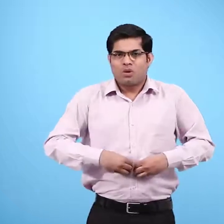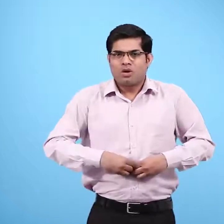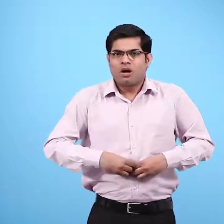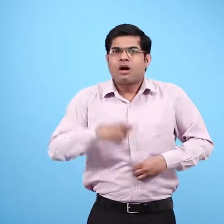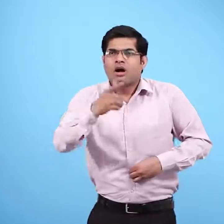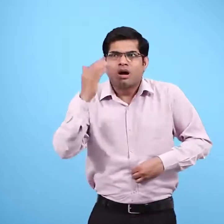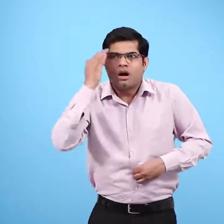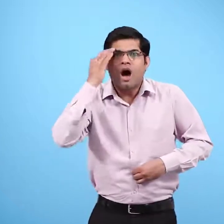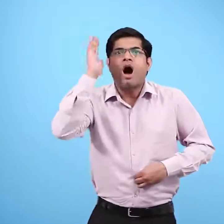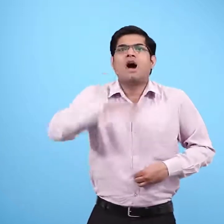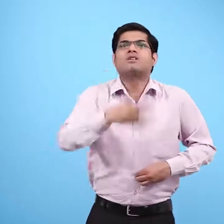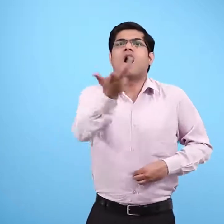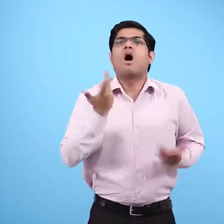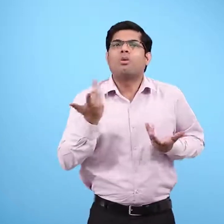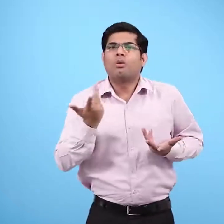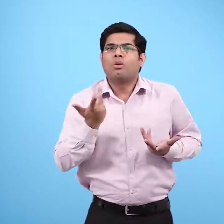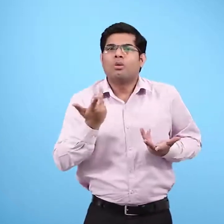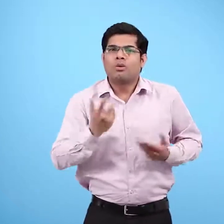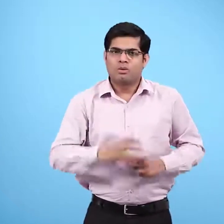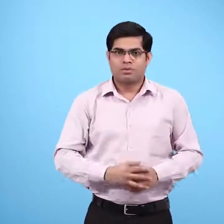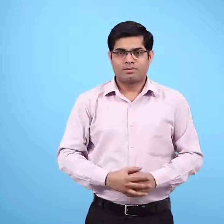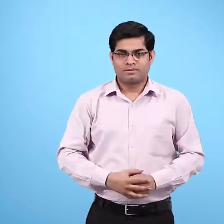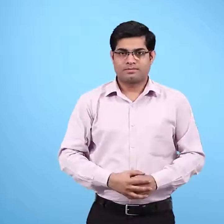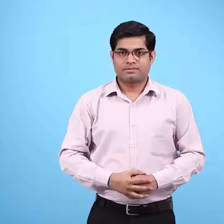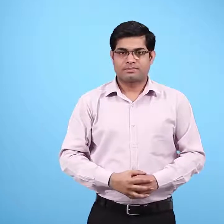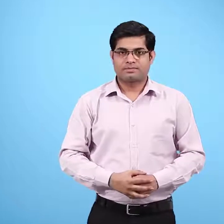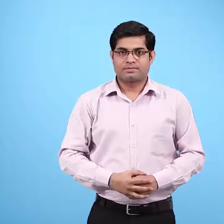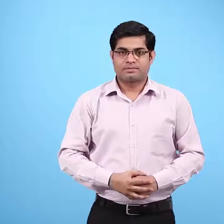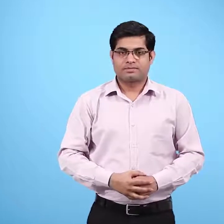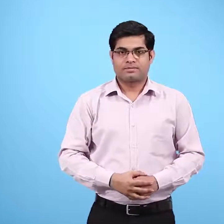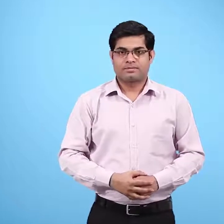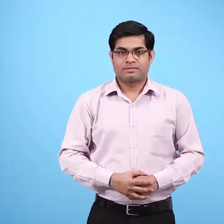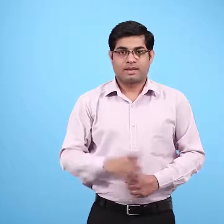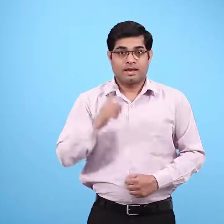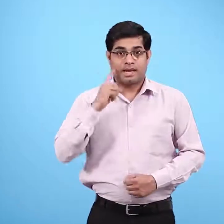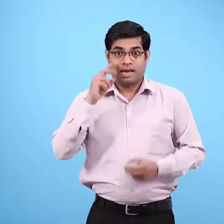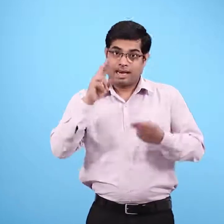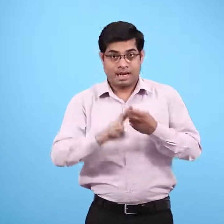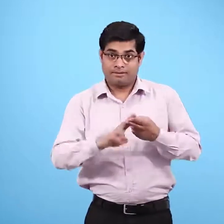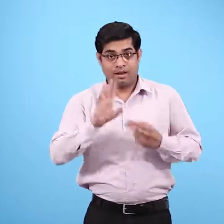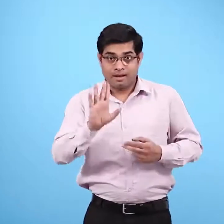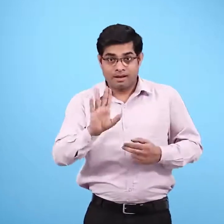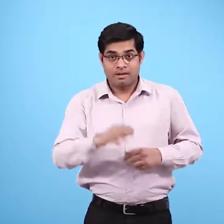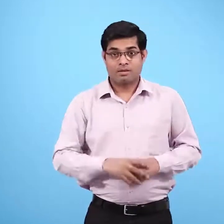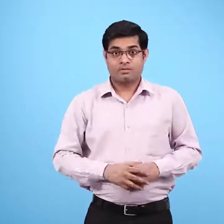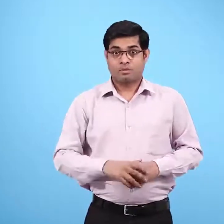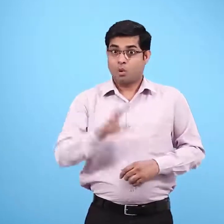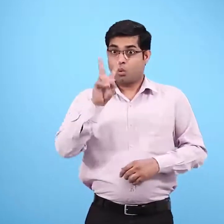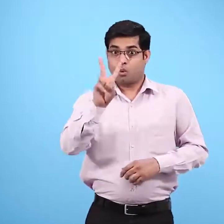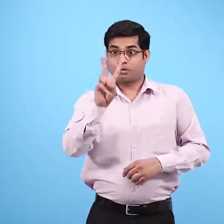तुम्हें कैसे पता चलता है कि तुम्हें भूक लगी है सचमुच अगर तुम दो दिन तक